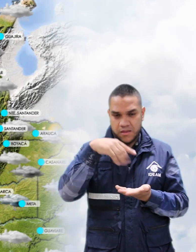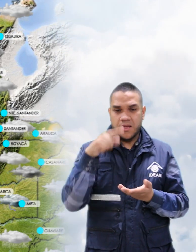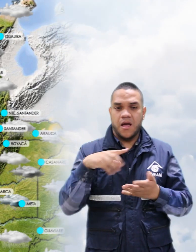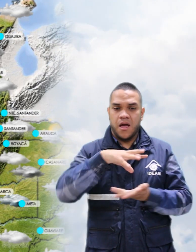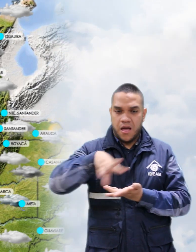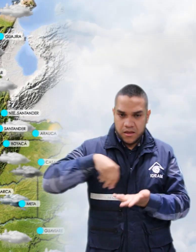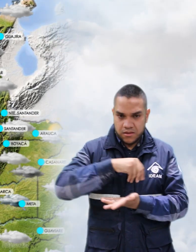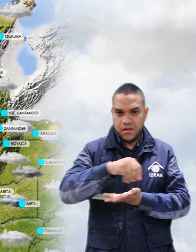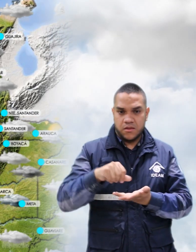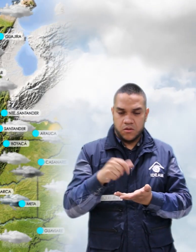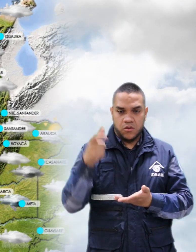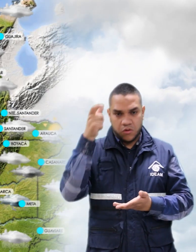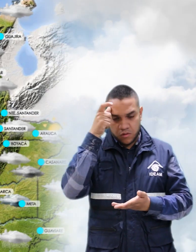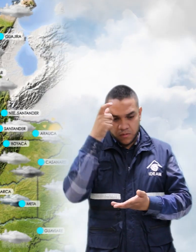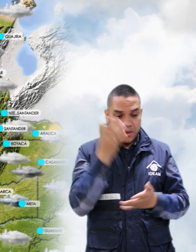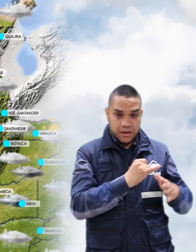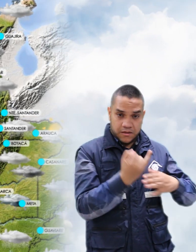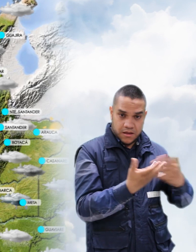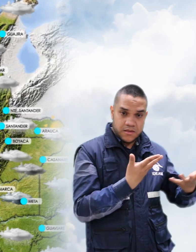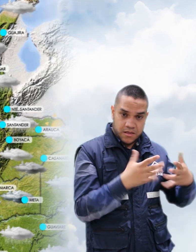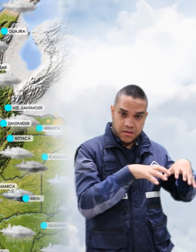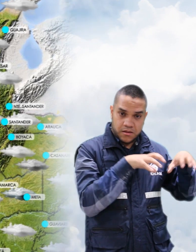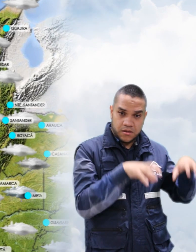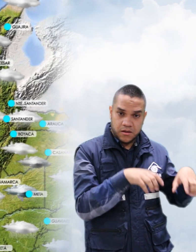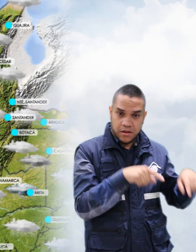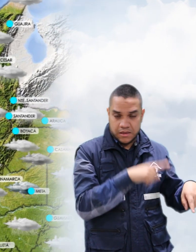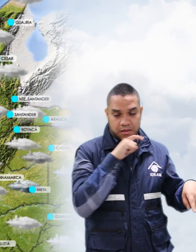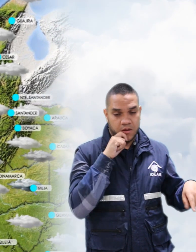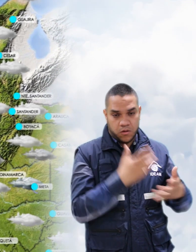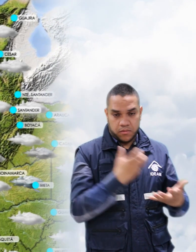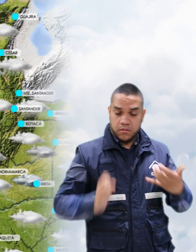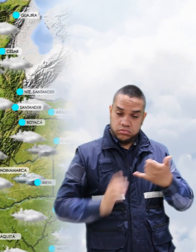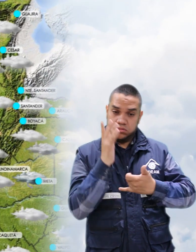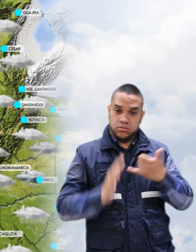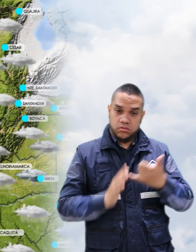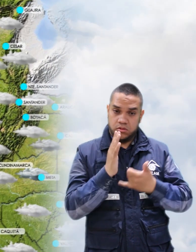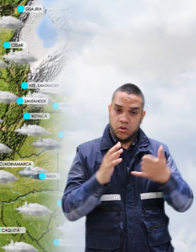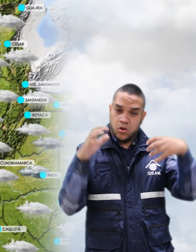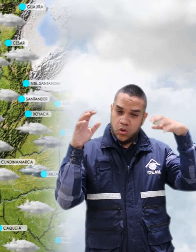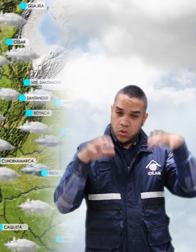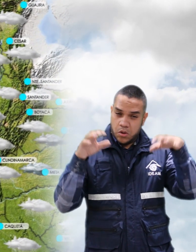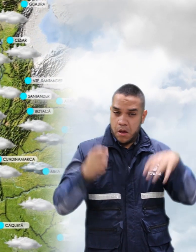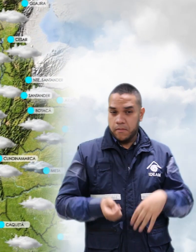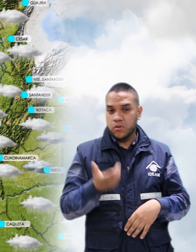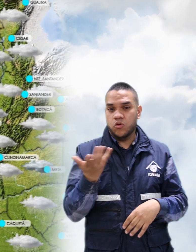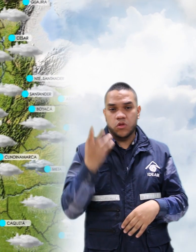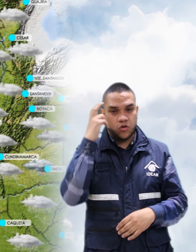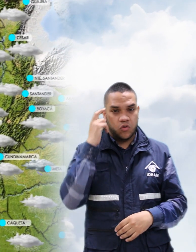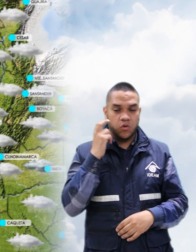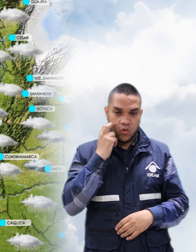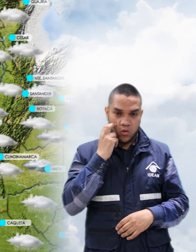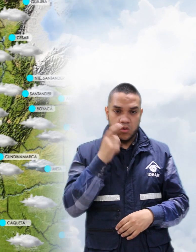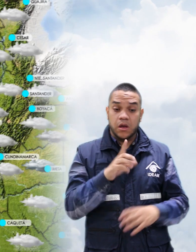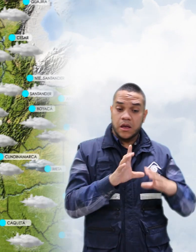En las Andres y Provencia, condiciones secas. En la región Pacífica se presentarán algunas lluvias ligeras en el departamento del Chocó. En